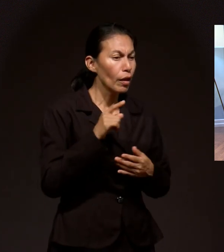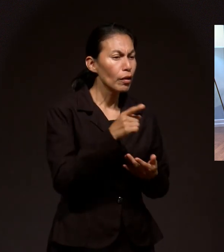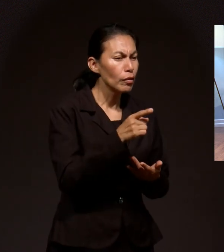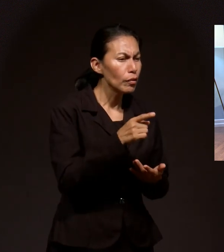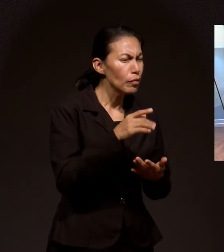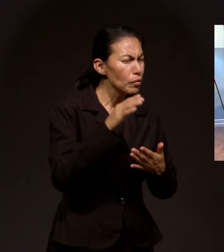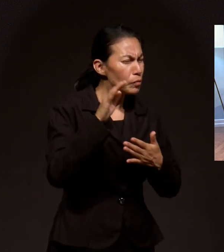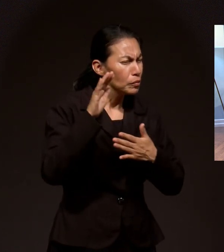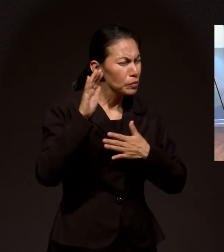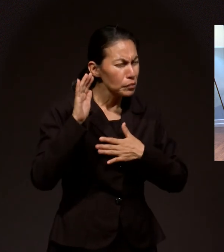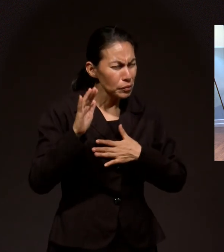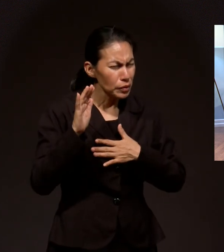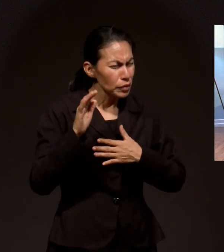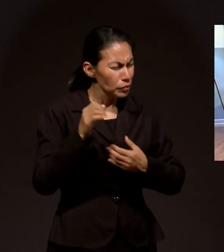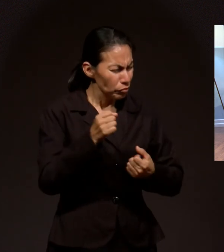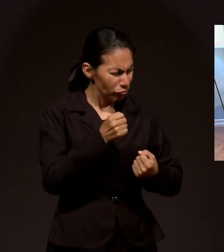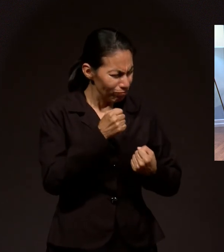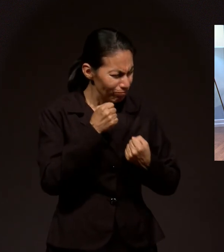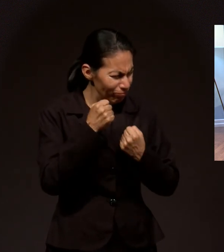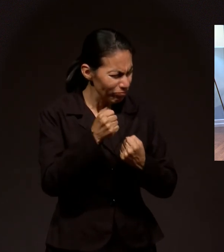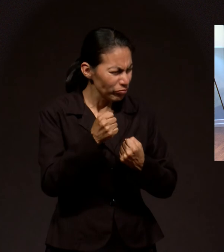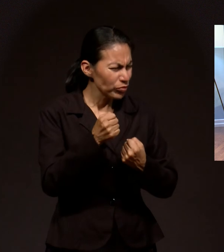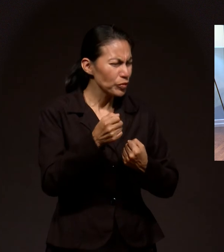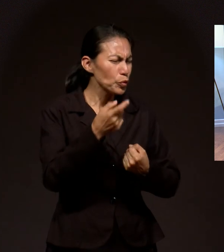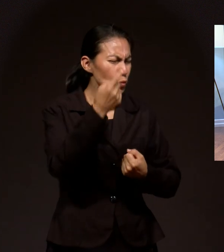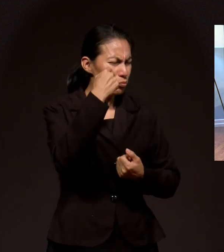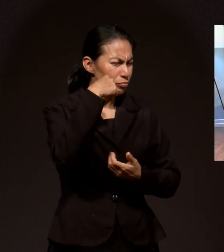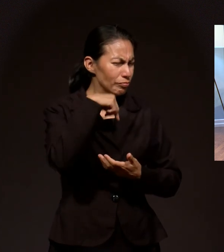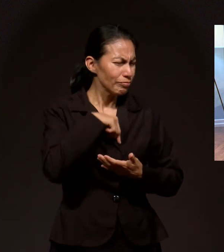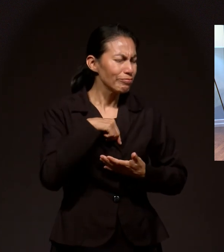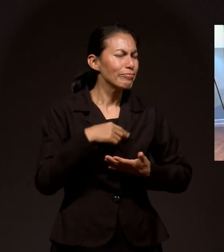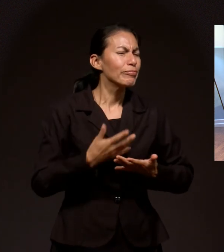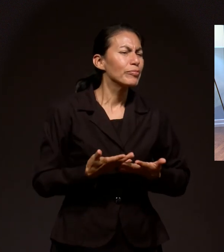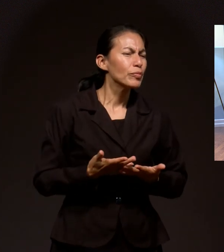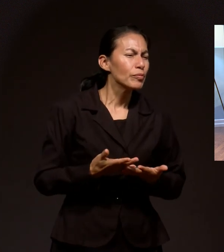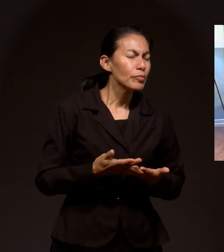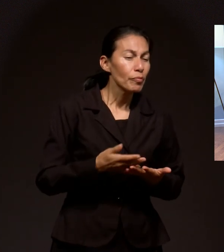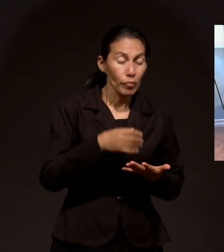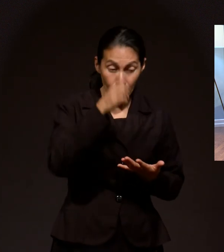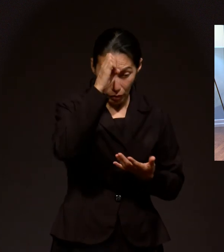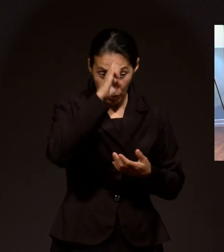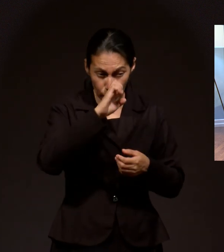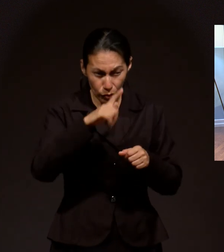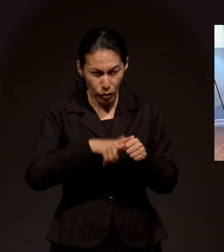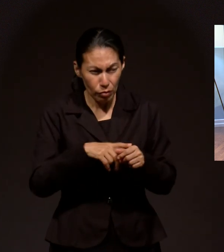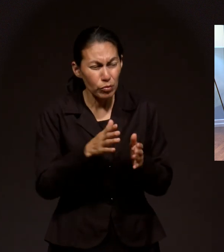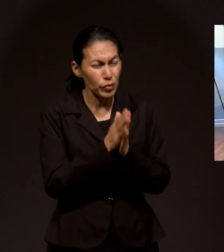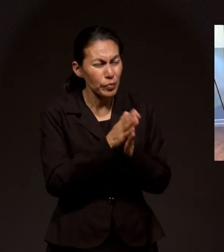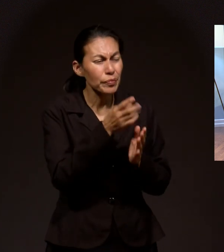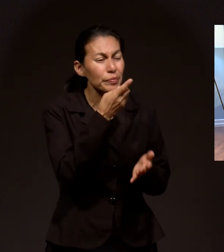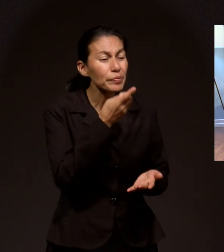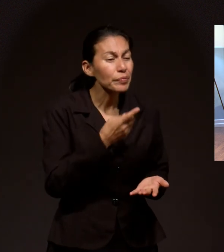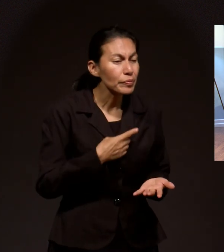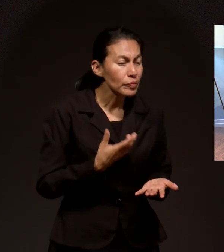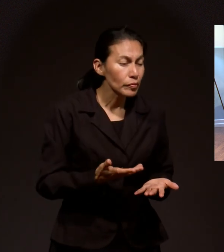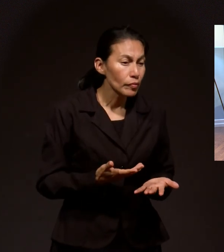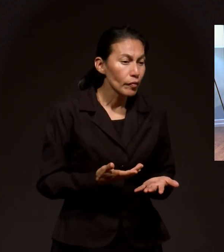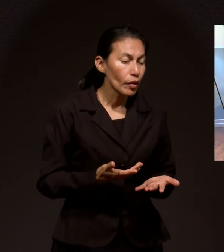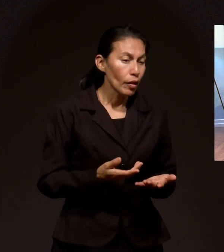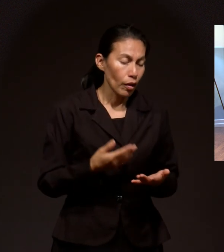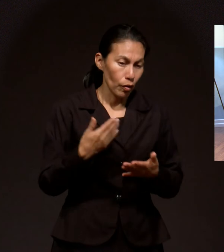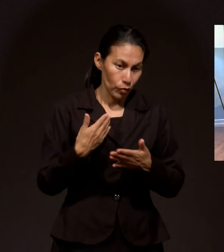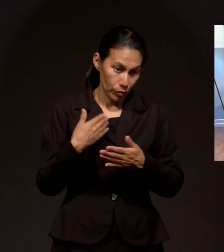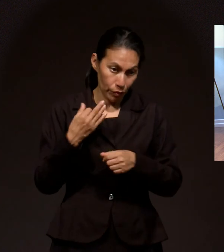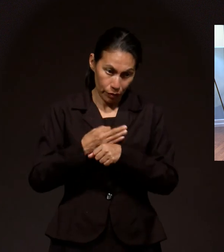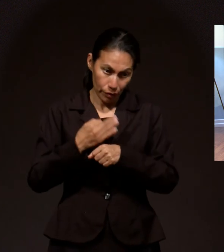promesa La promesa De promesas Que ha fortalecido Tu vida Espiritual Cuéntanos